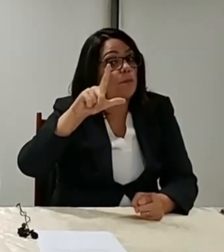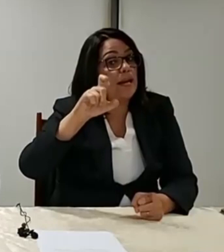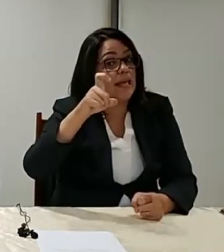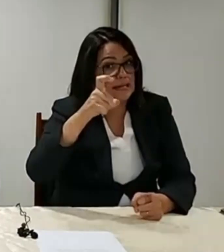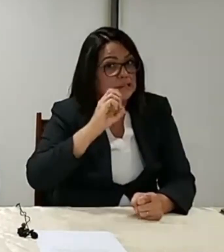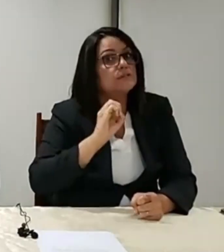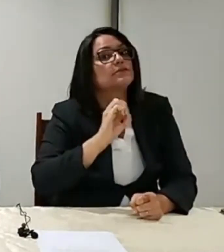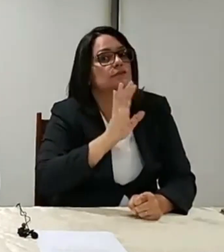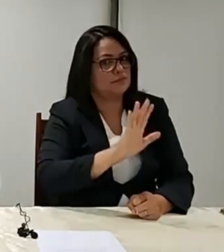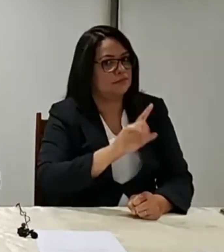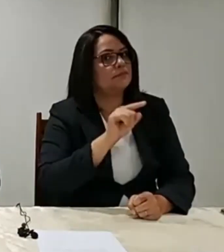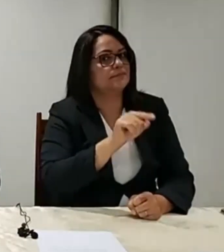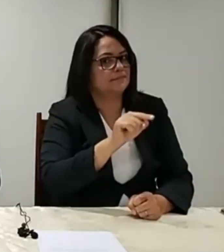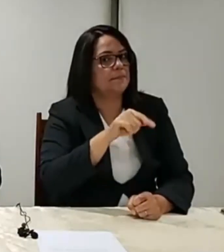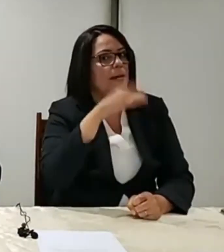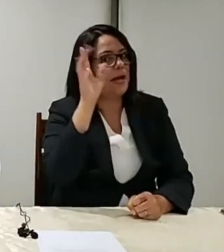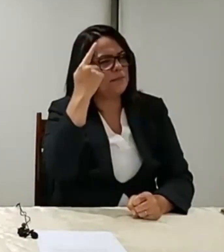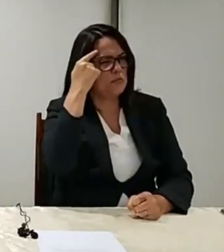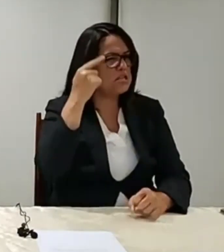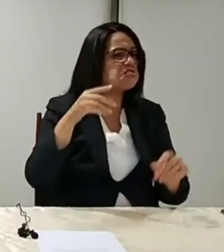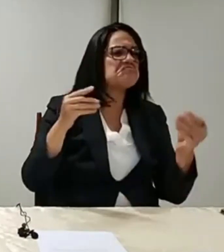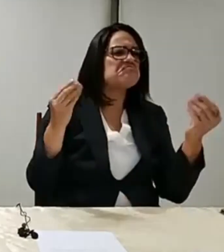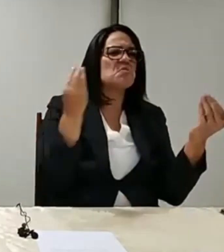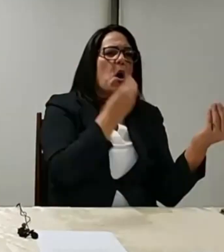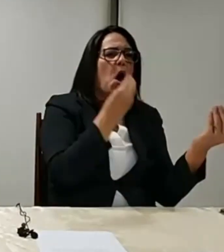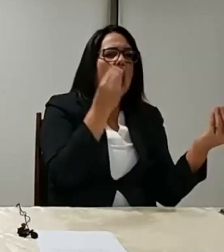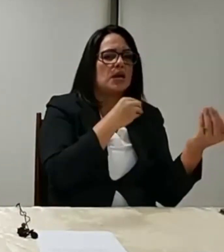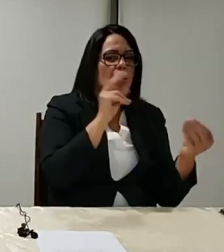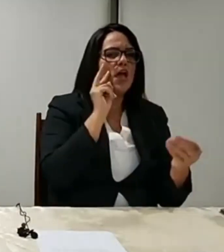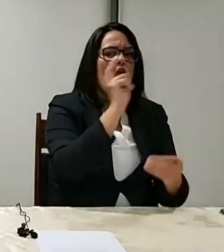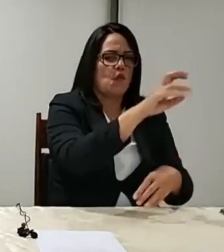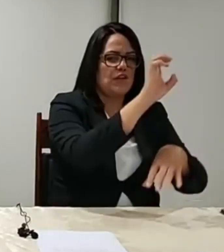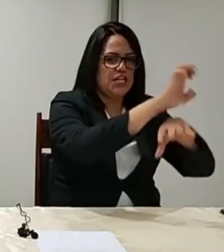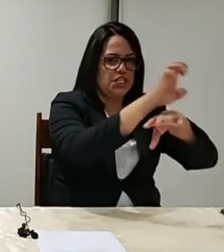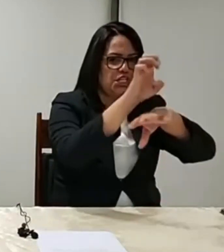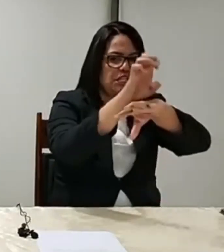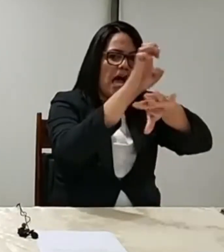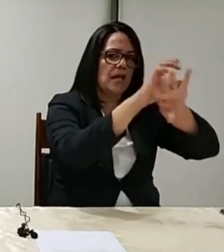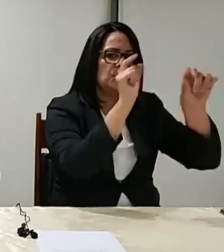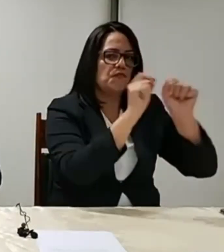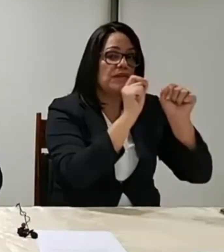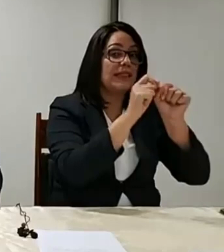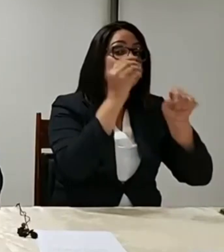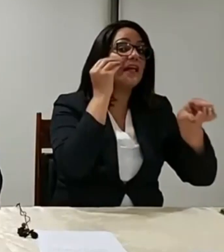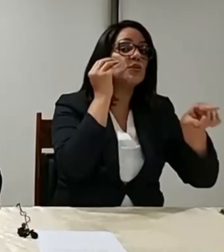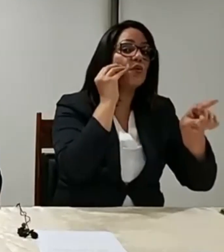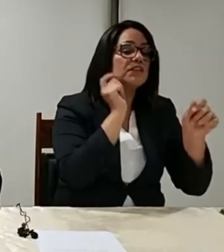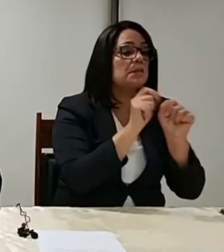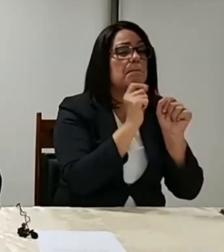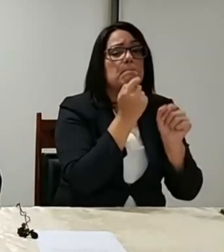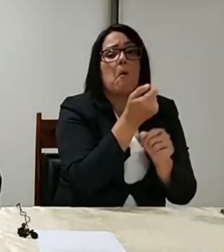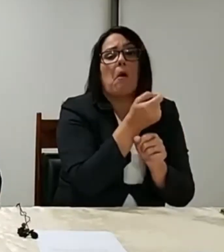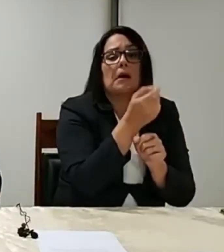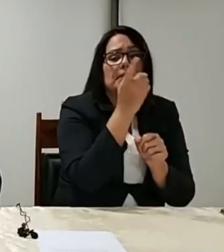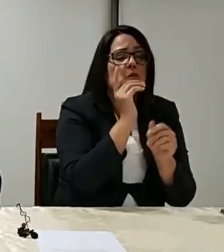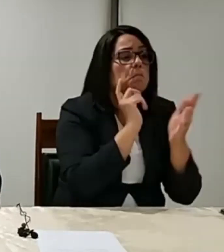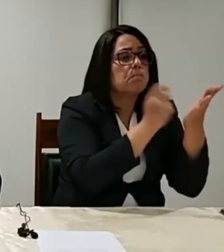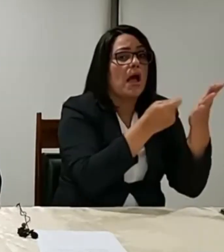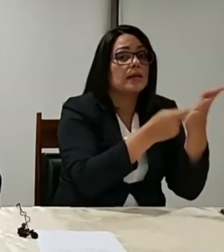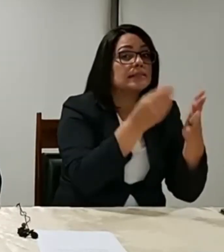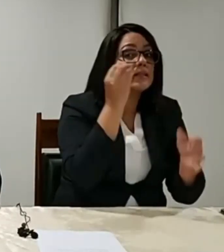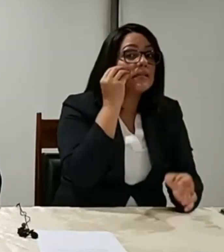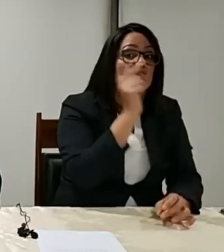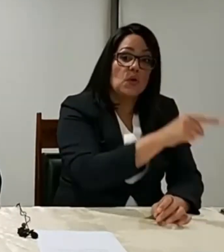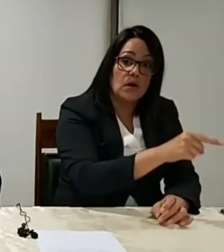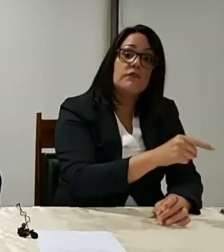vimos um Estado que tentou fazer isso dentro de muitas filas, pagando poucas pessoas. E hoje, nós temos o